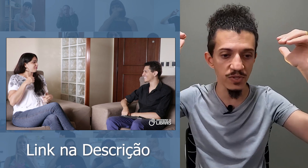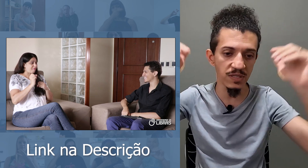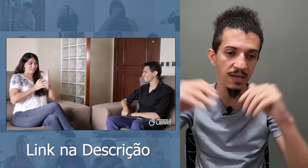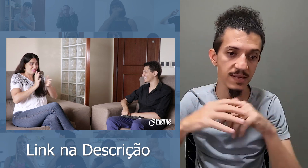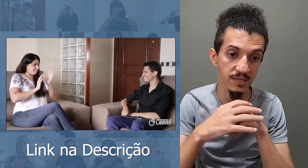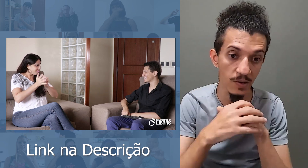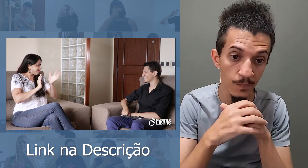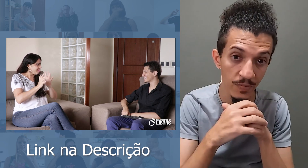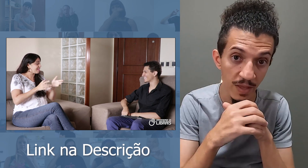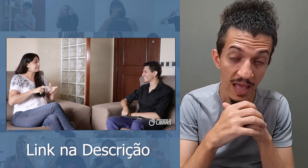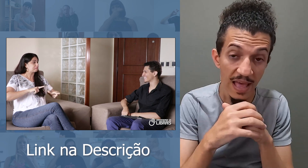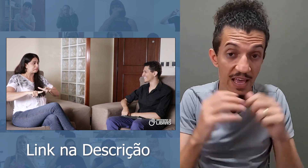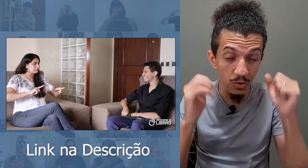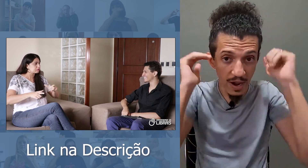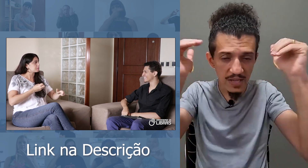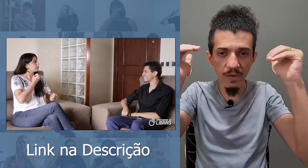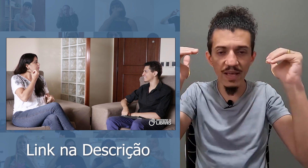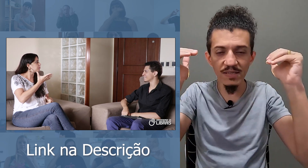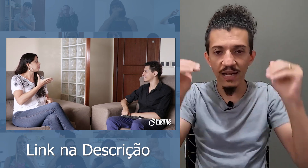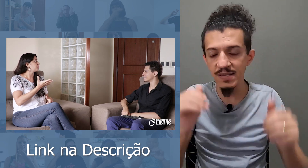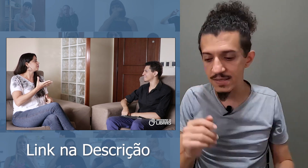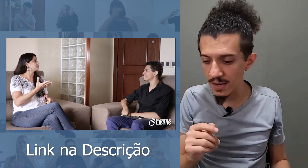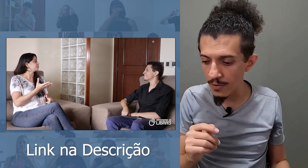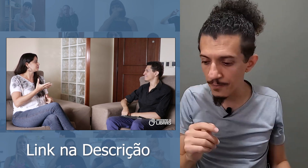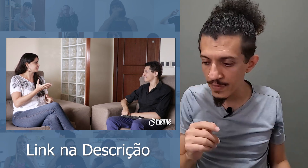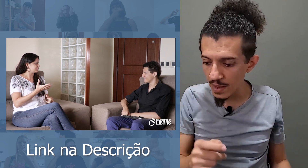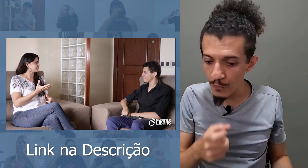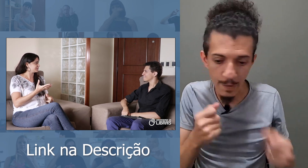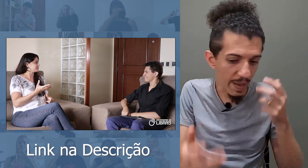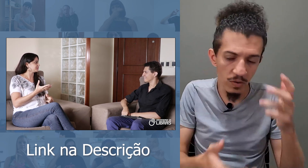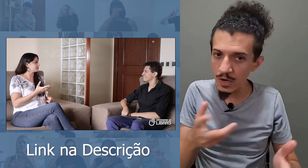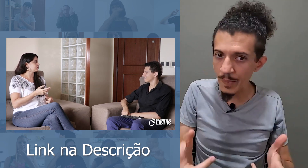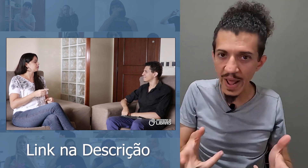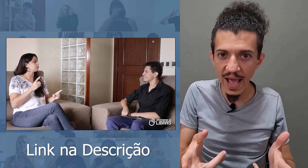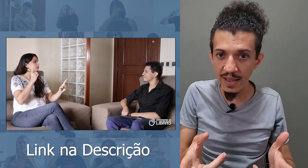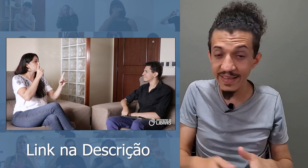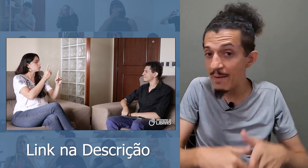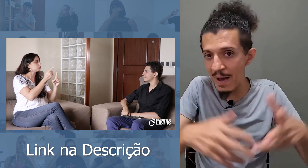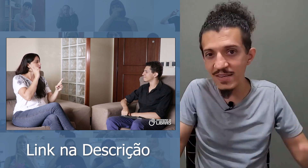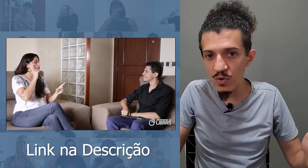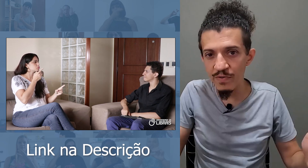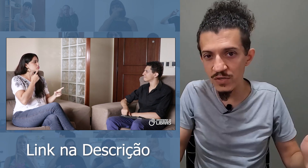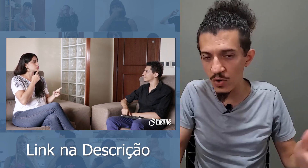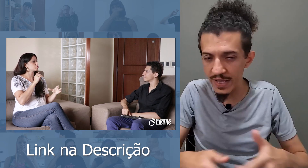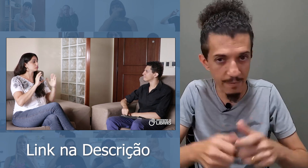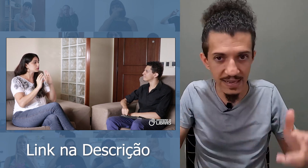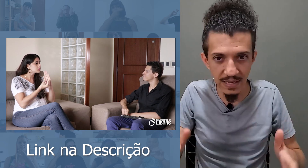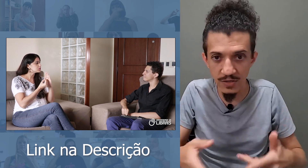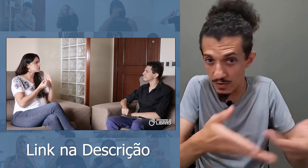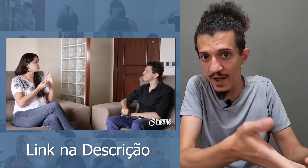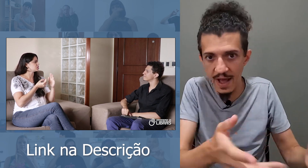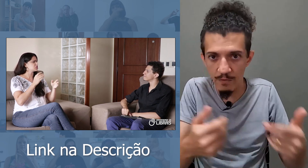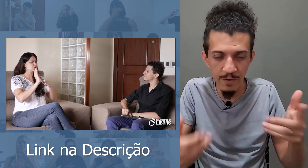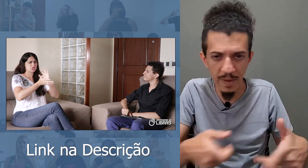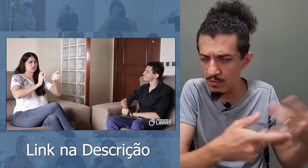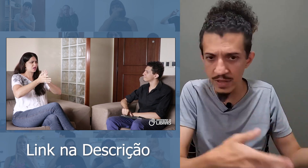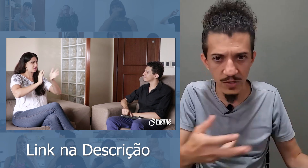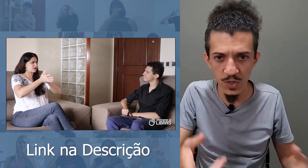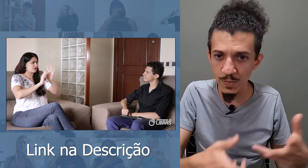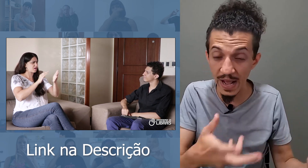sinalização. E durante a minha sinalização, eu fui perguntando para ela, e quem mais conversou, quem mais sinalizou, foi ela. Fui perguntando as coisas para ela, ela